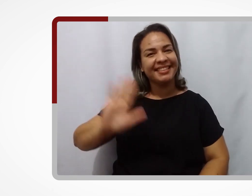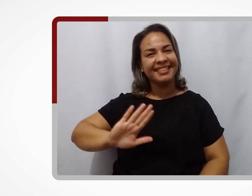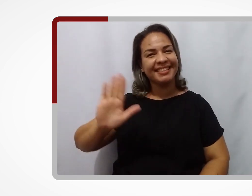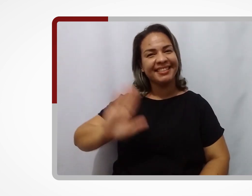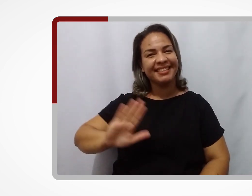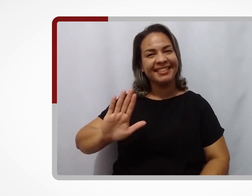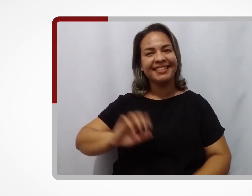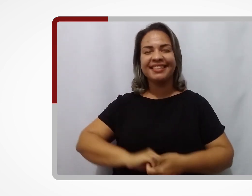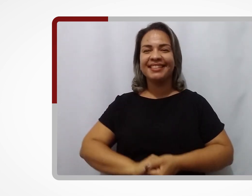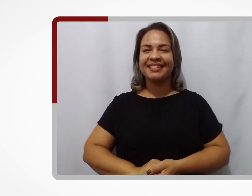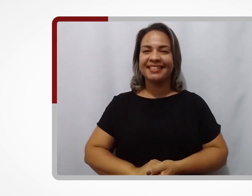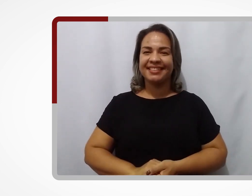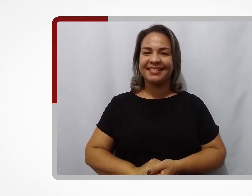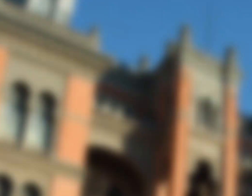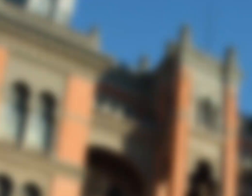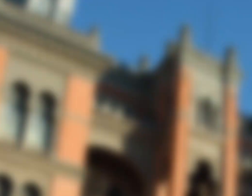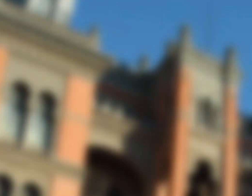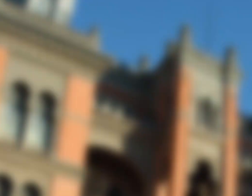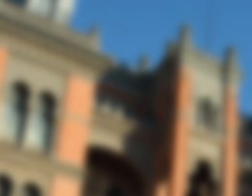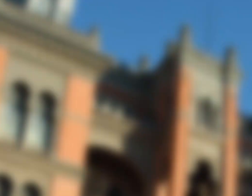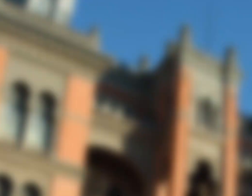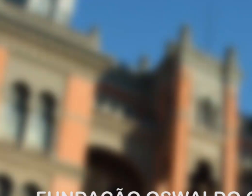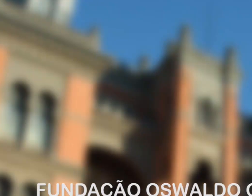lá! Tchau! Tchau! Tchau!